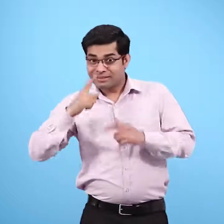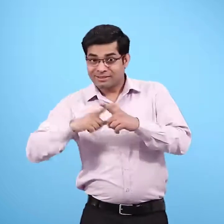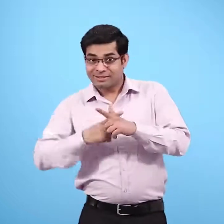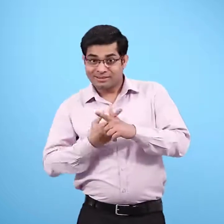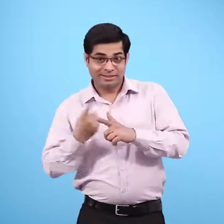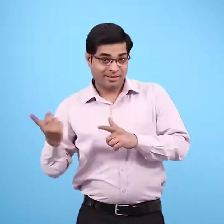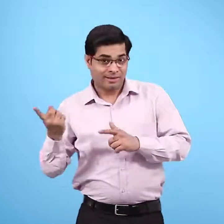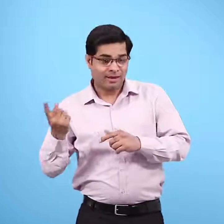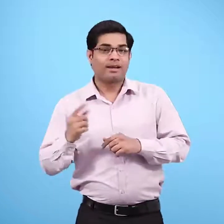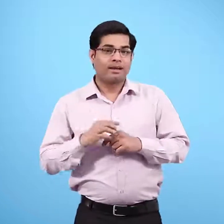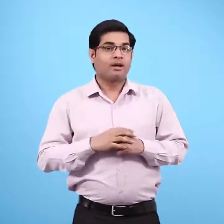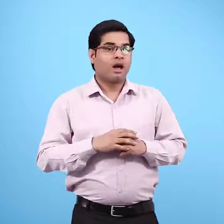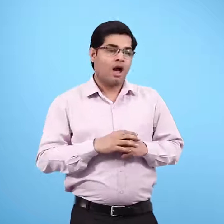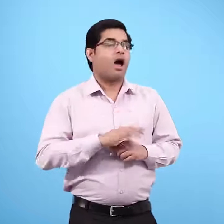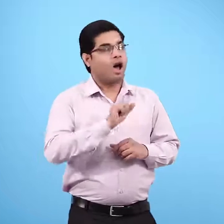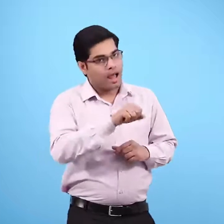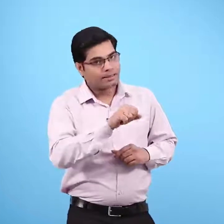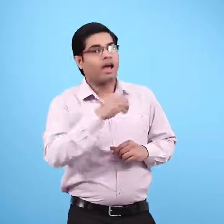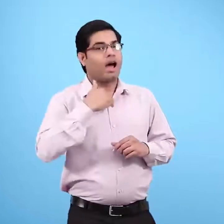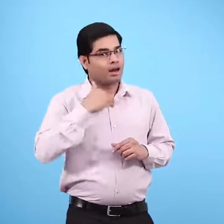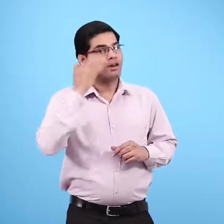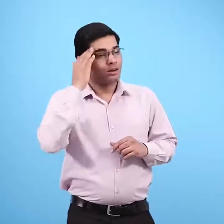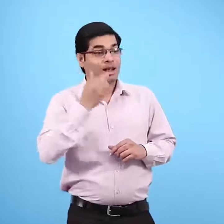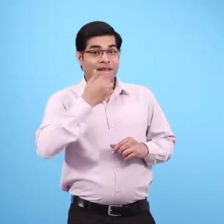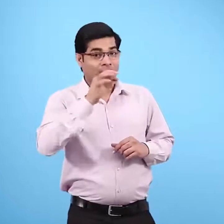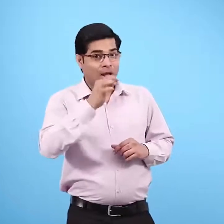जुलन बोली मैं मीठा भी खाती हूँ नमकेन भी